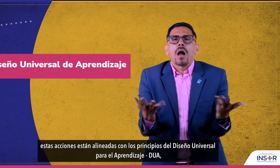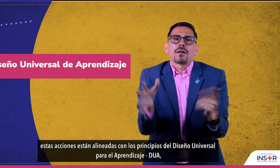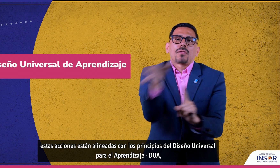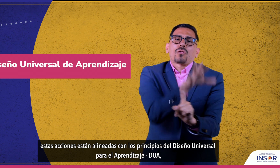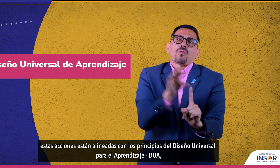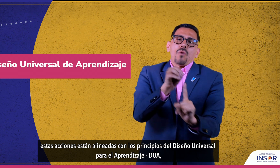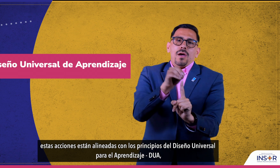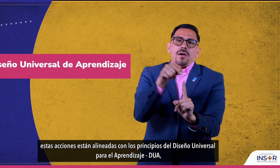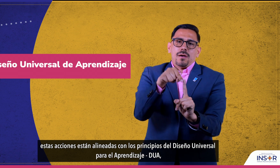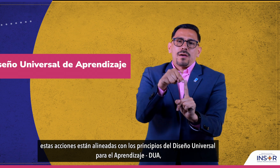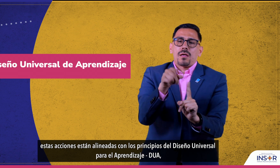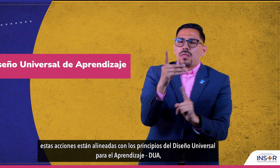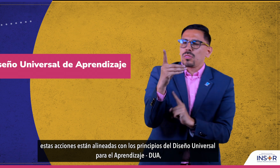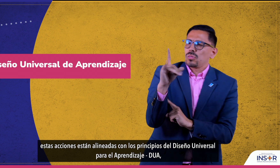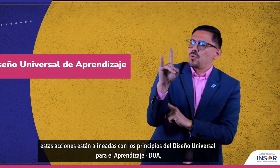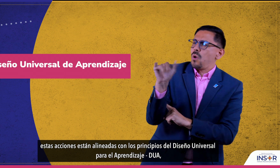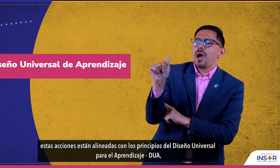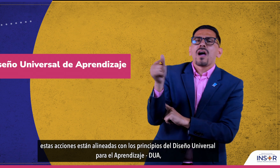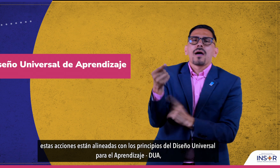para el Aprendizaje DUA,